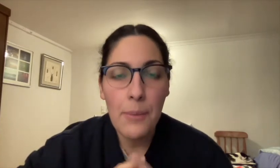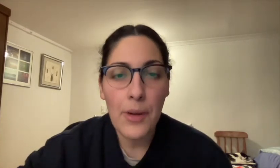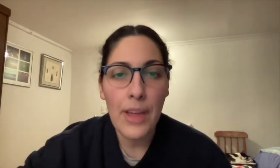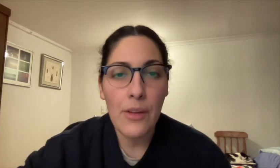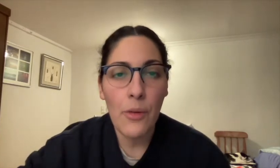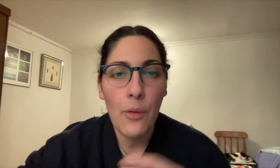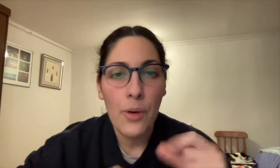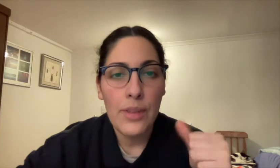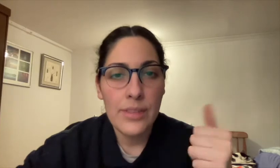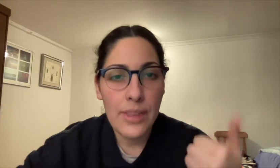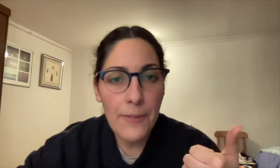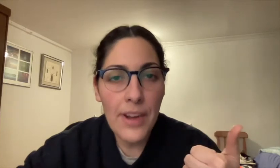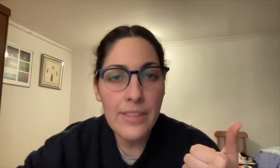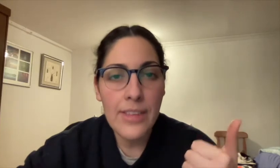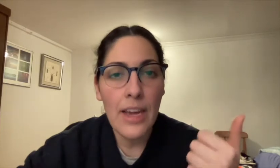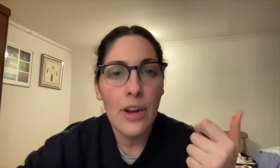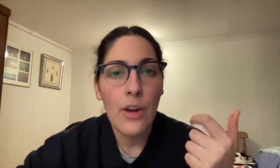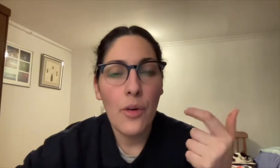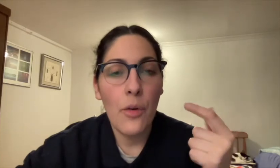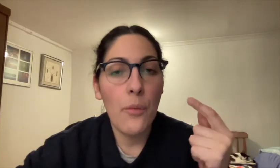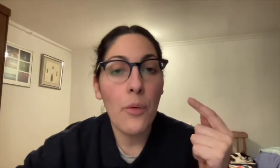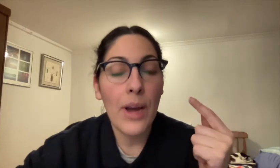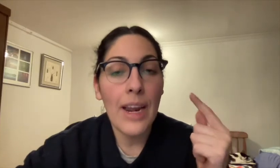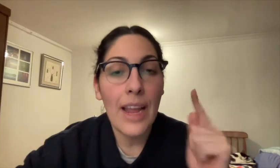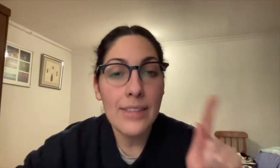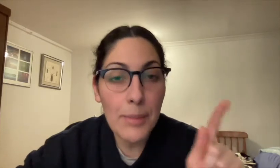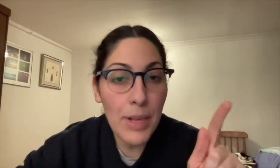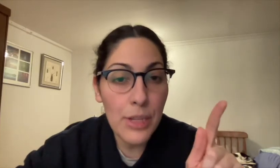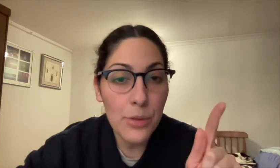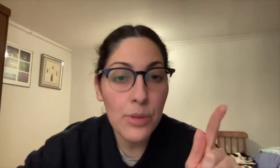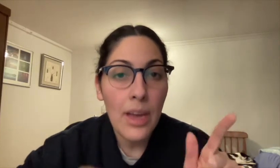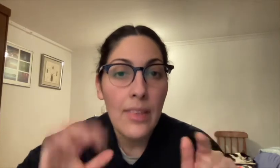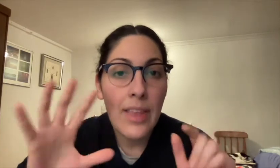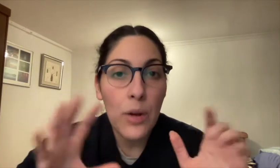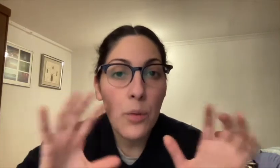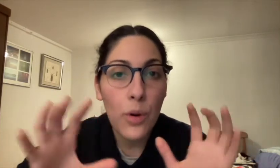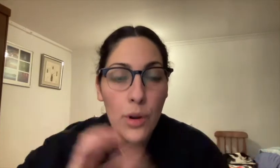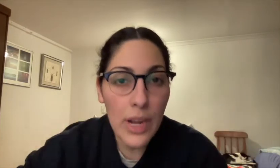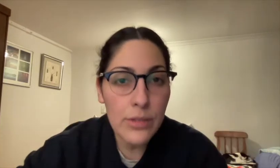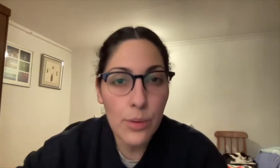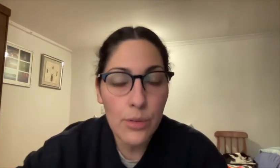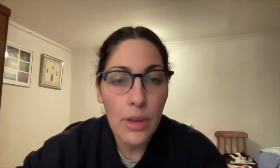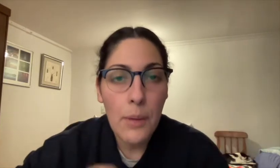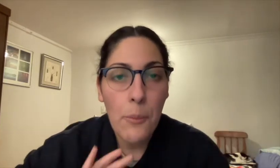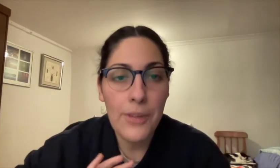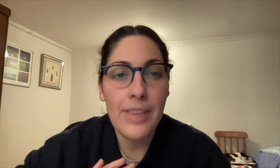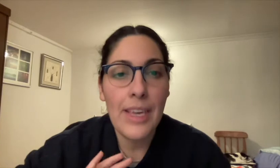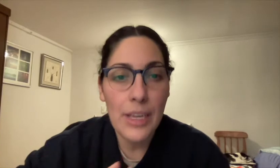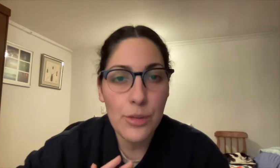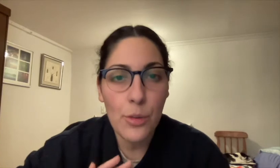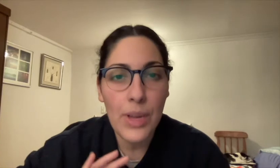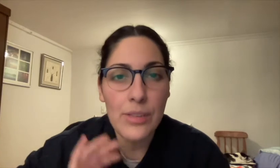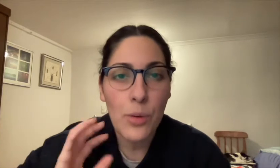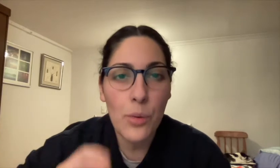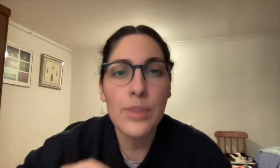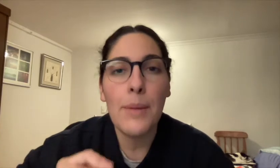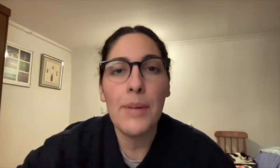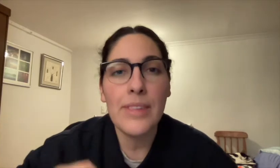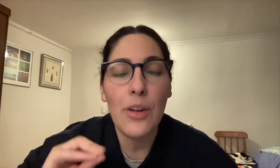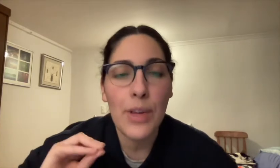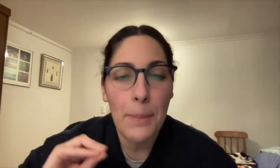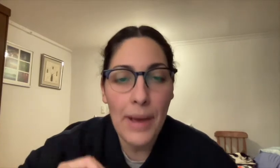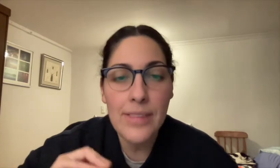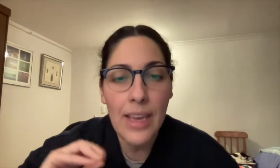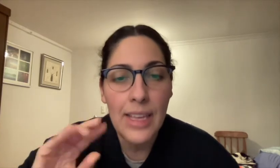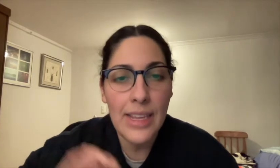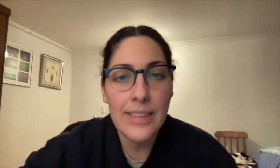que puedan o diferenciar o buscar la similitud de algunos rasgos. Pues esto es justamente